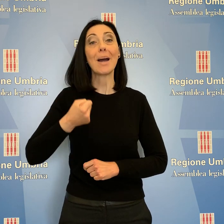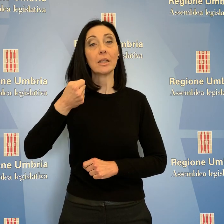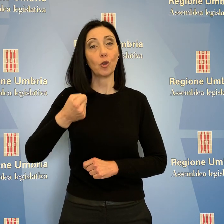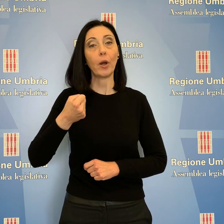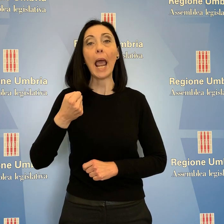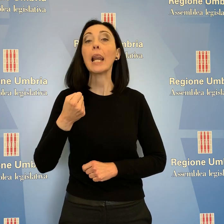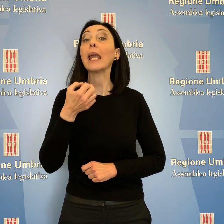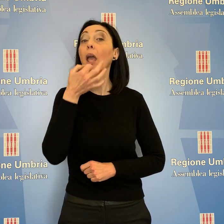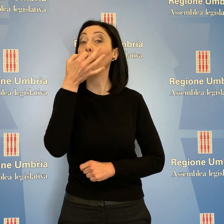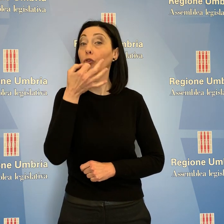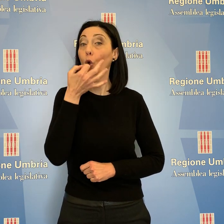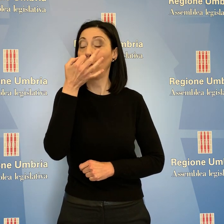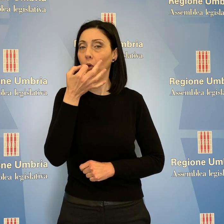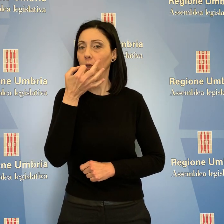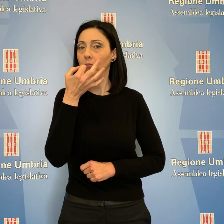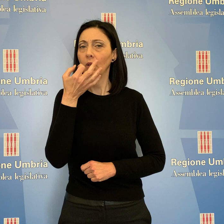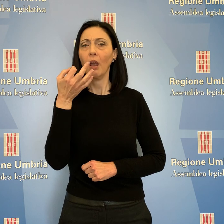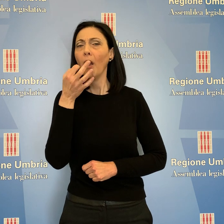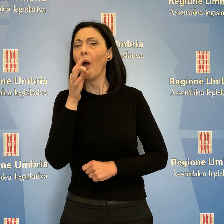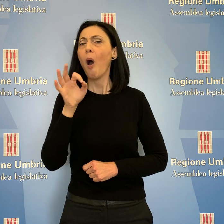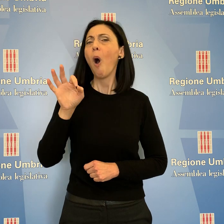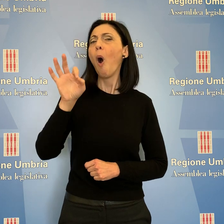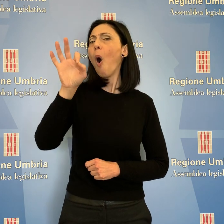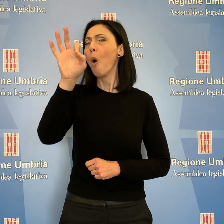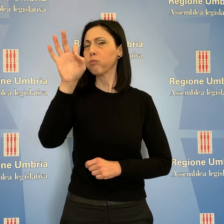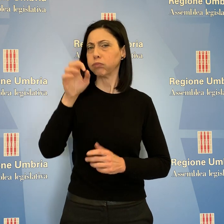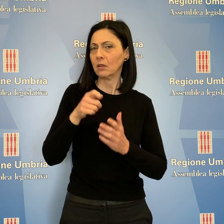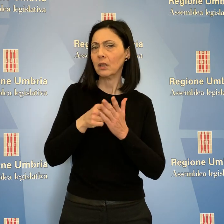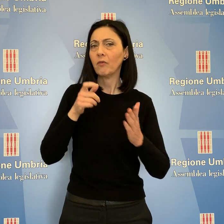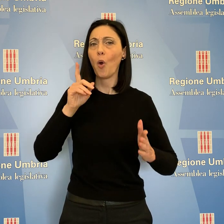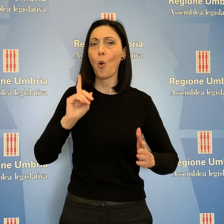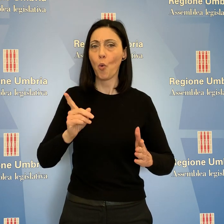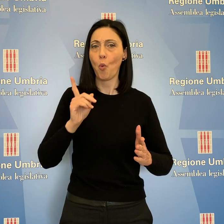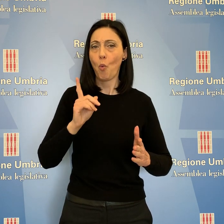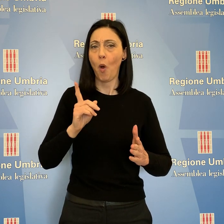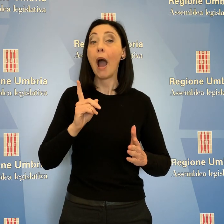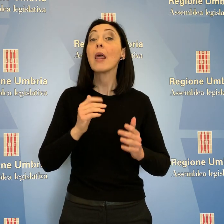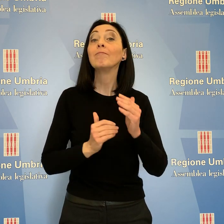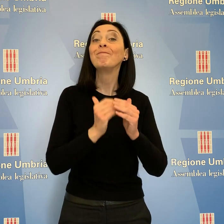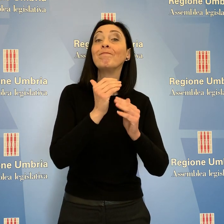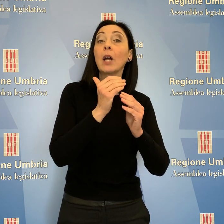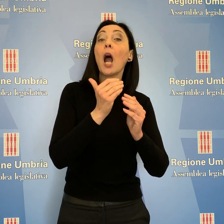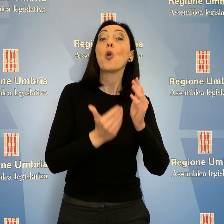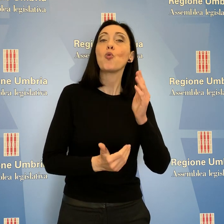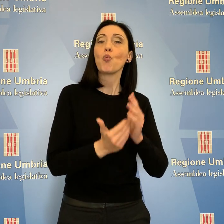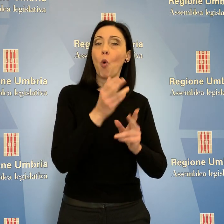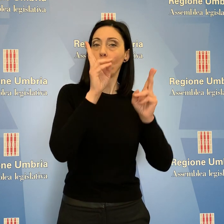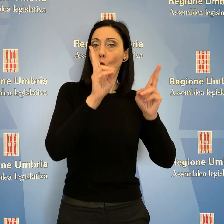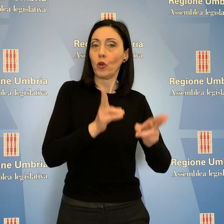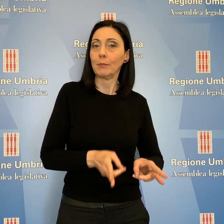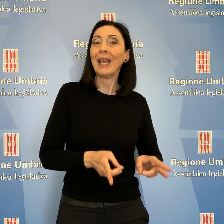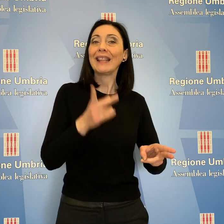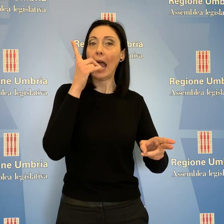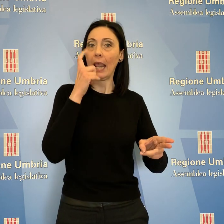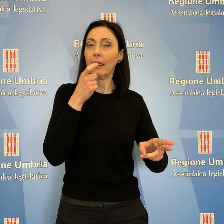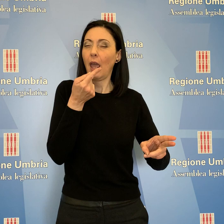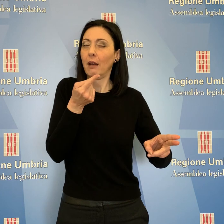Pastorelli e Paola Fioroni. Tra gli obiettivi principali la costruzione del nuovo ospedale di Terni ad alta specialità, di